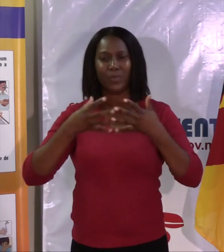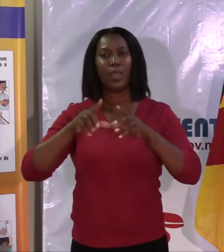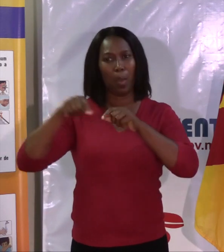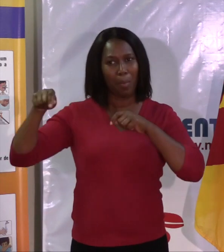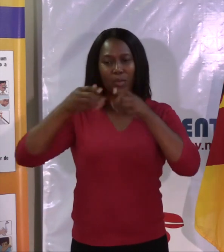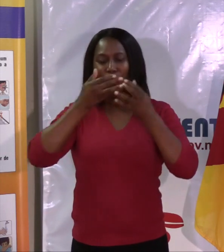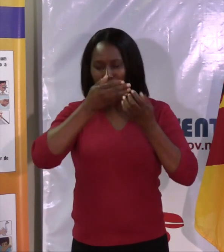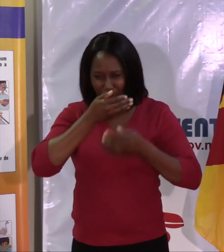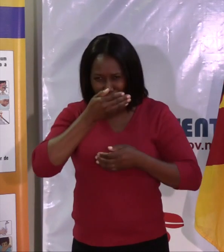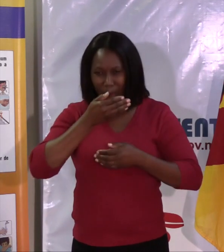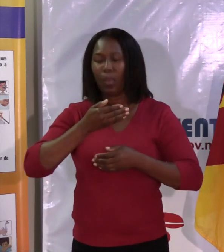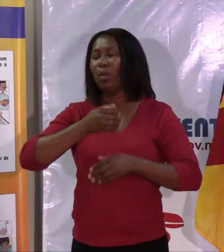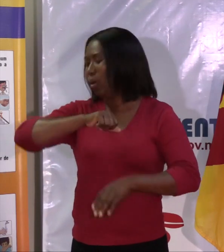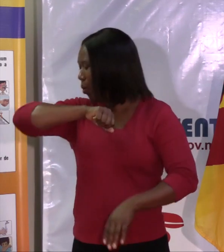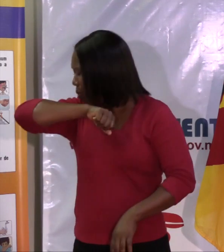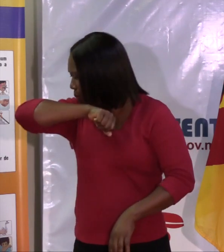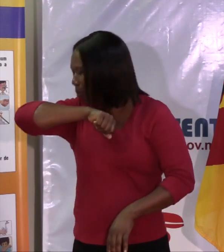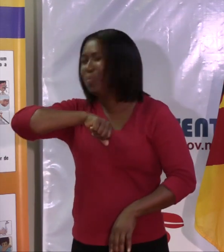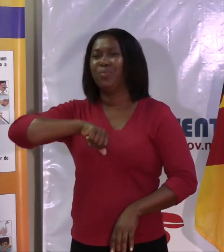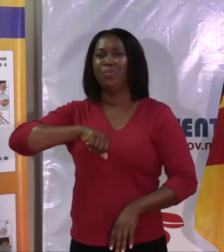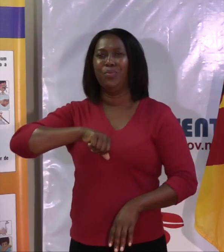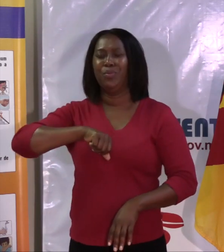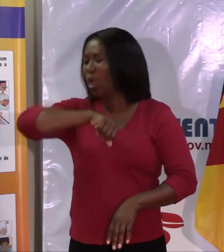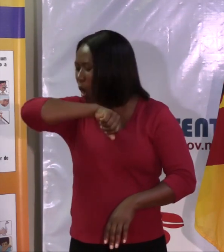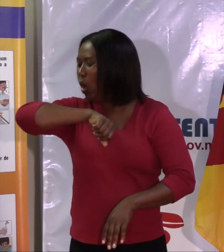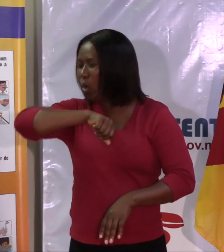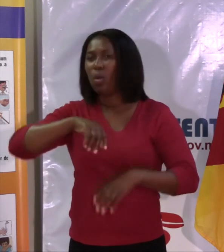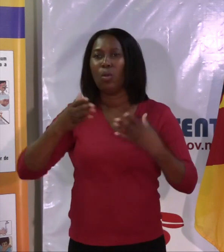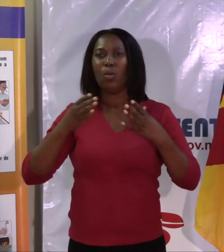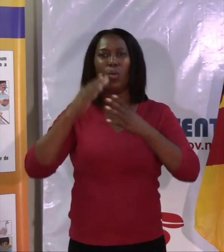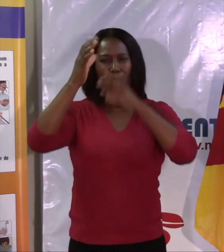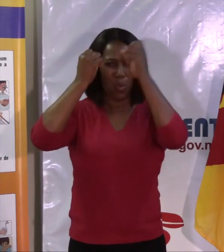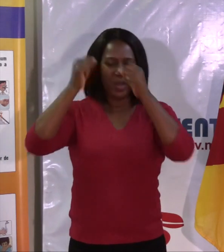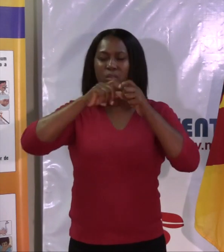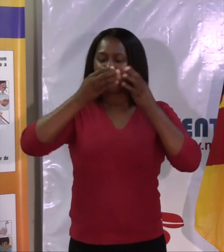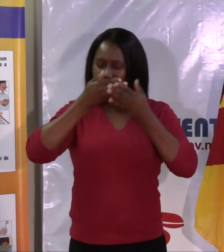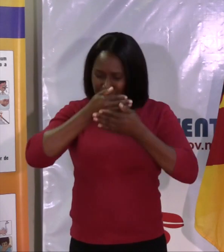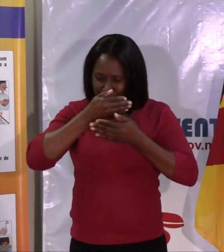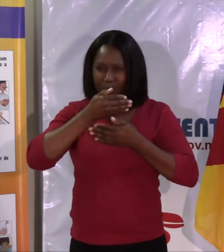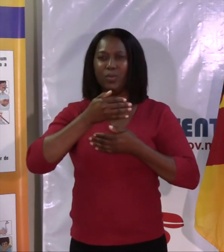fazemos sempre este gesto, temos que fazer sempre, ou um lenço, quando tossirmos, ou espirrar.